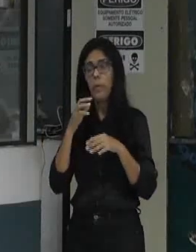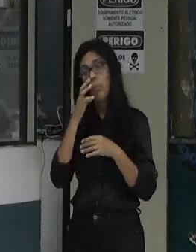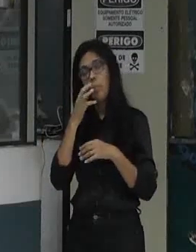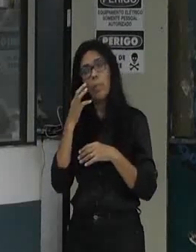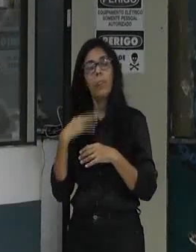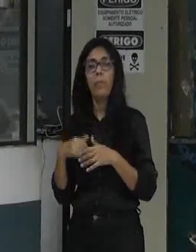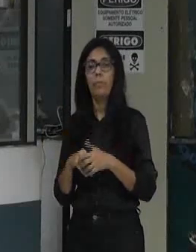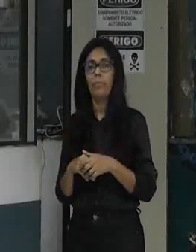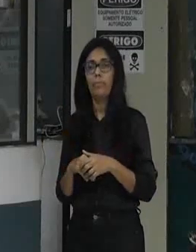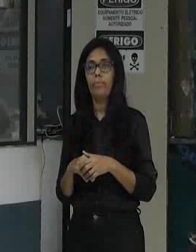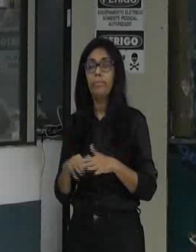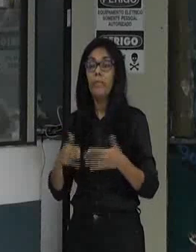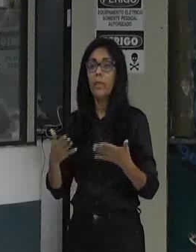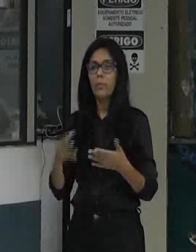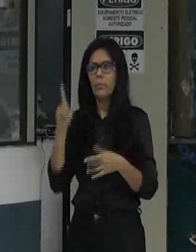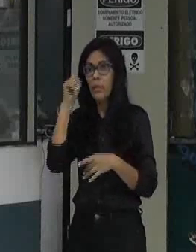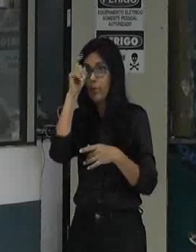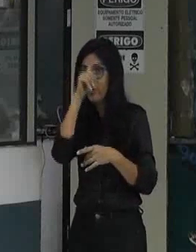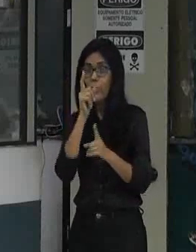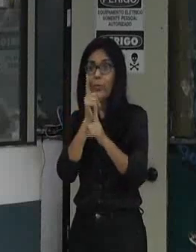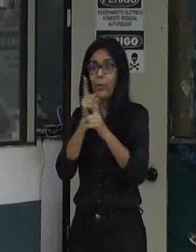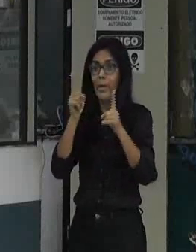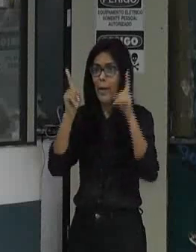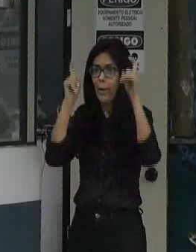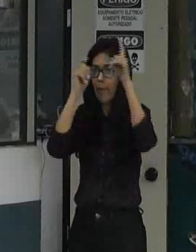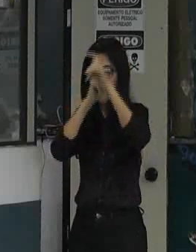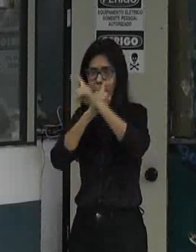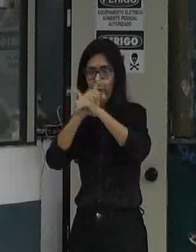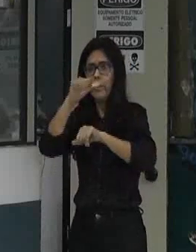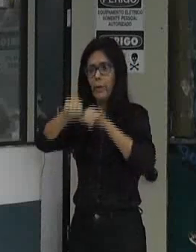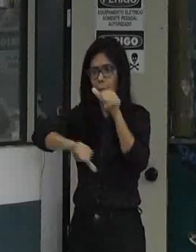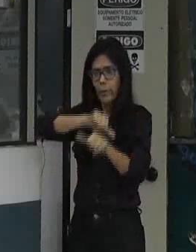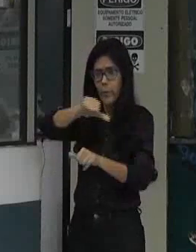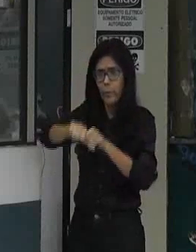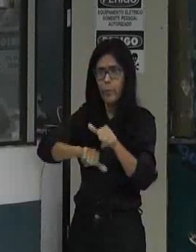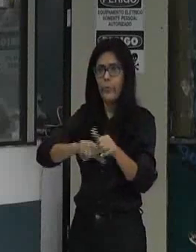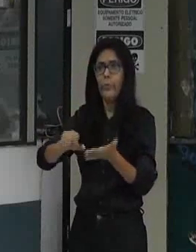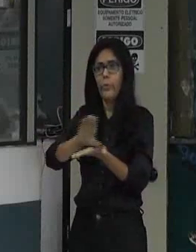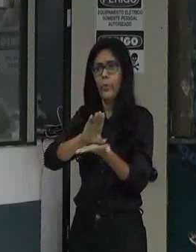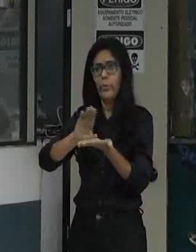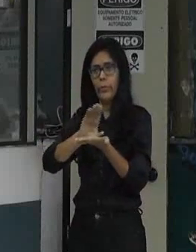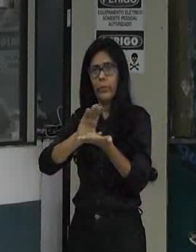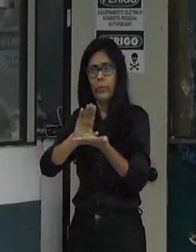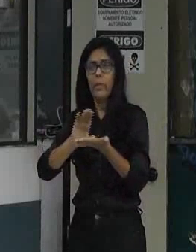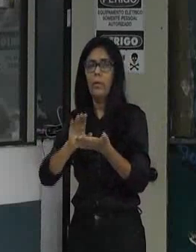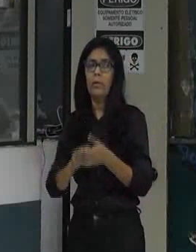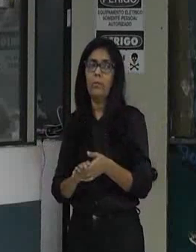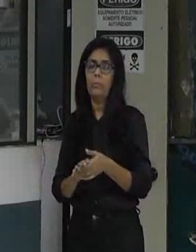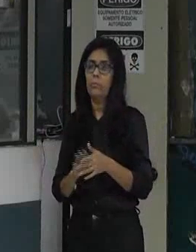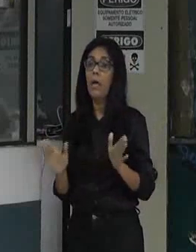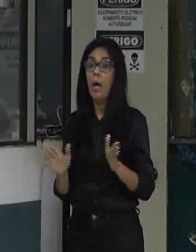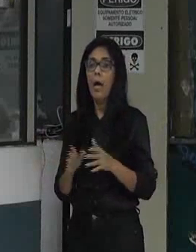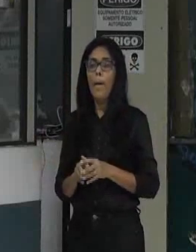achar cabelo de ovo para poder dizer que a lei que mudou o conceito de transporte não vai na lei. Agora, eu